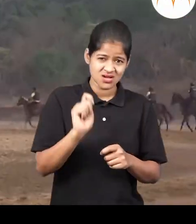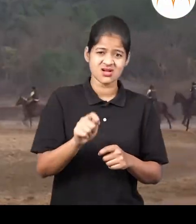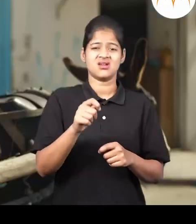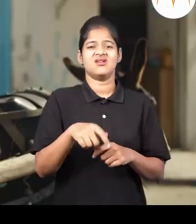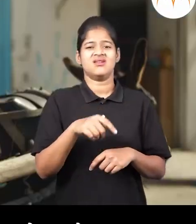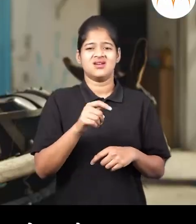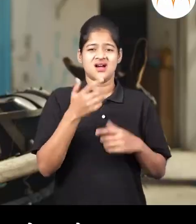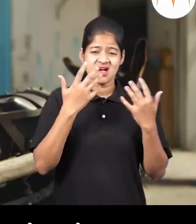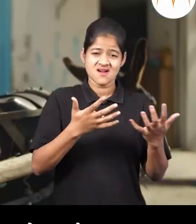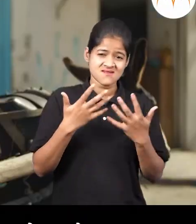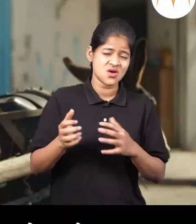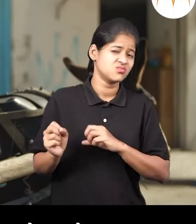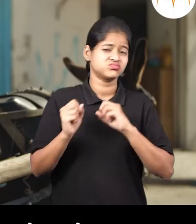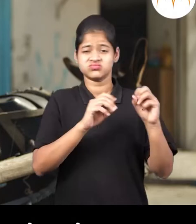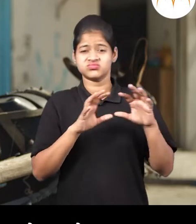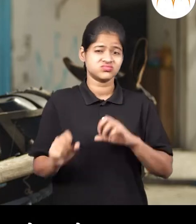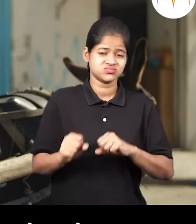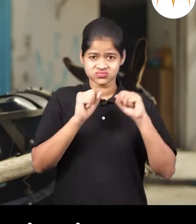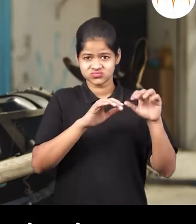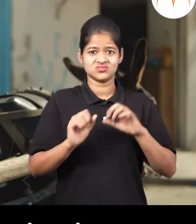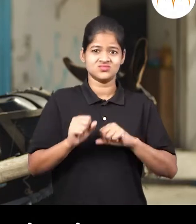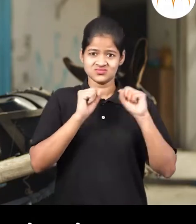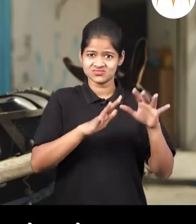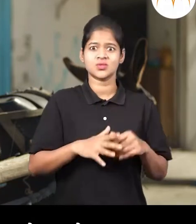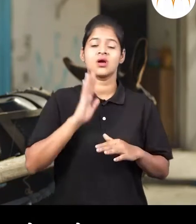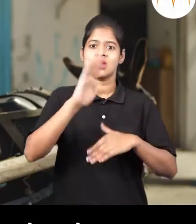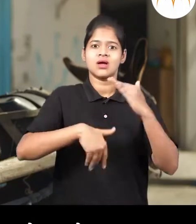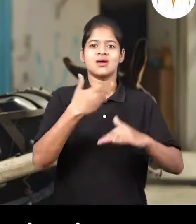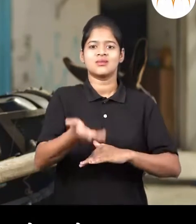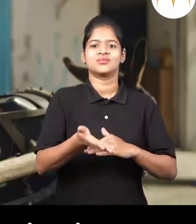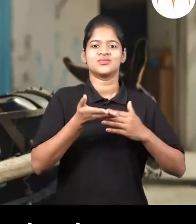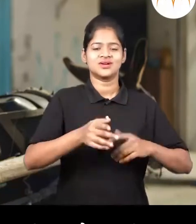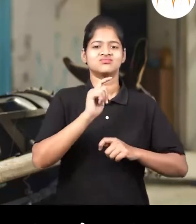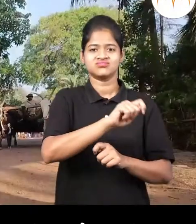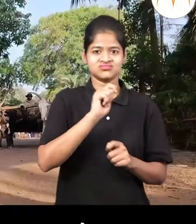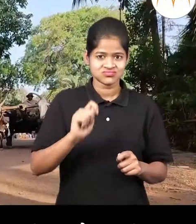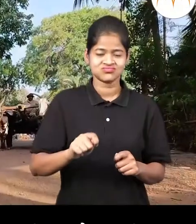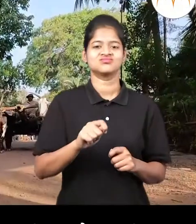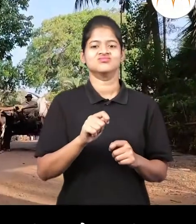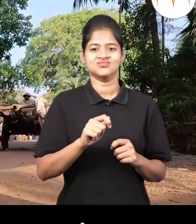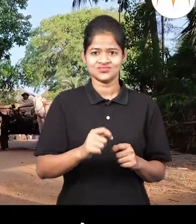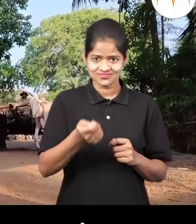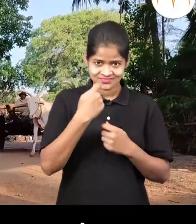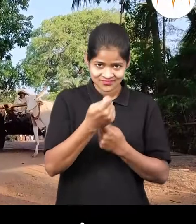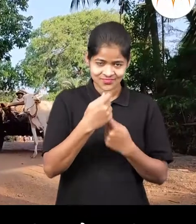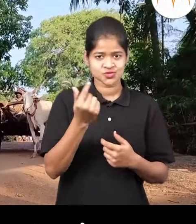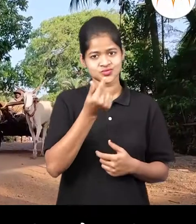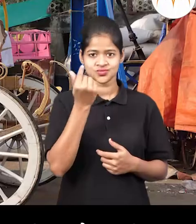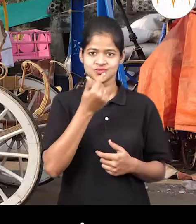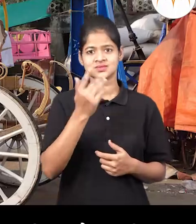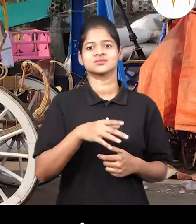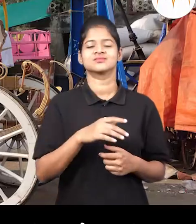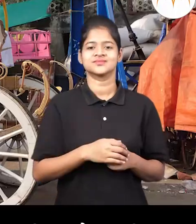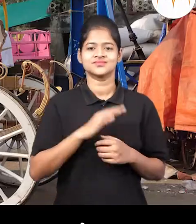घुडा, गाढव अशा जनावरानवरून सामान वाहुन ने पसे। पुडचा कडात बैल गाडी,